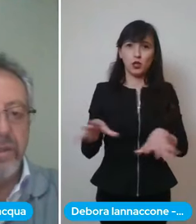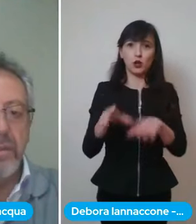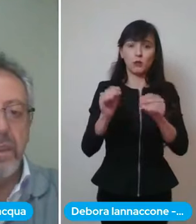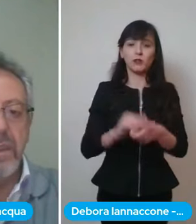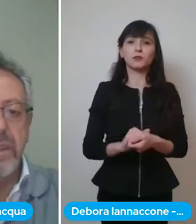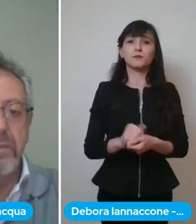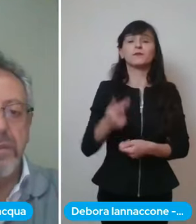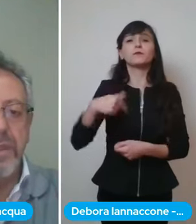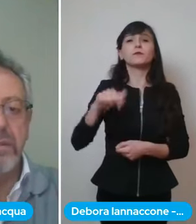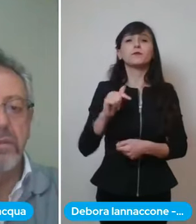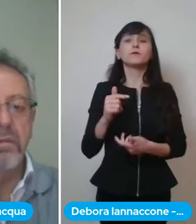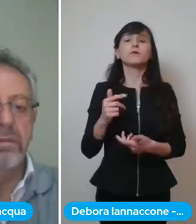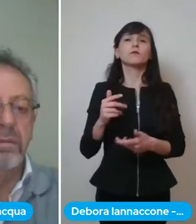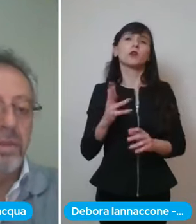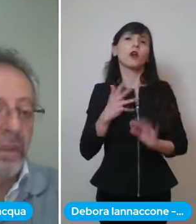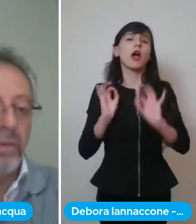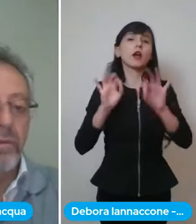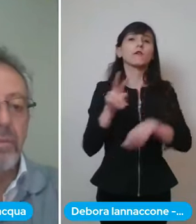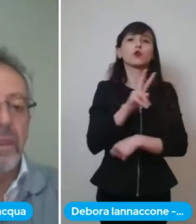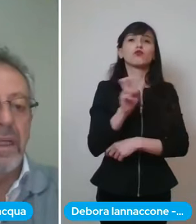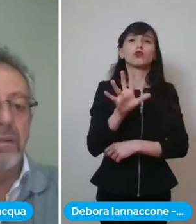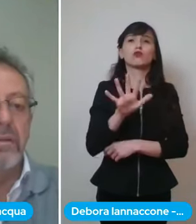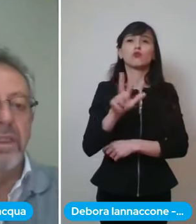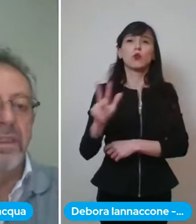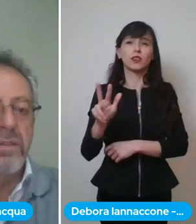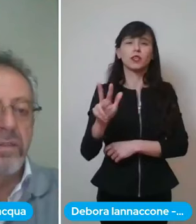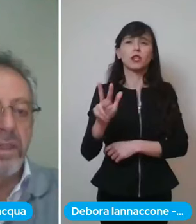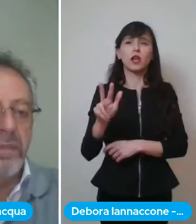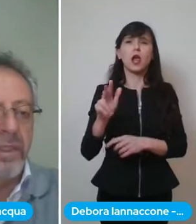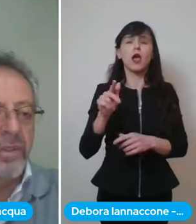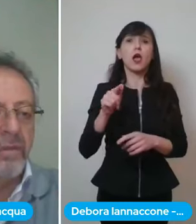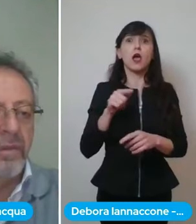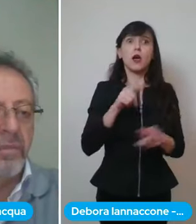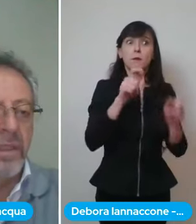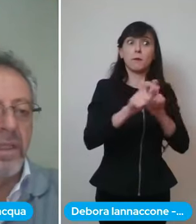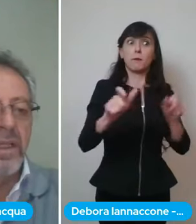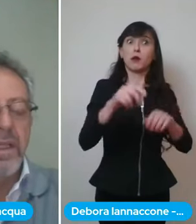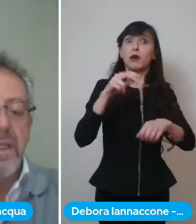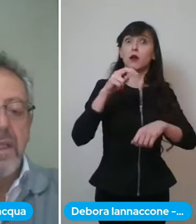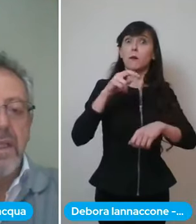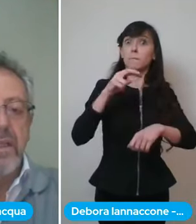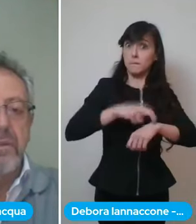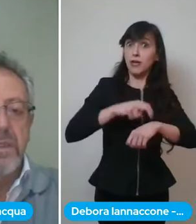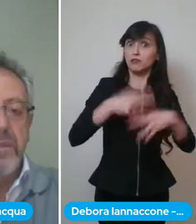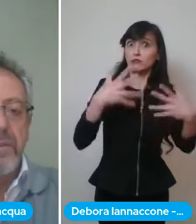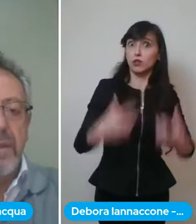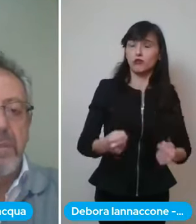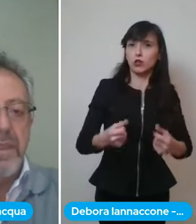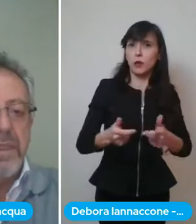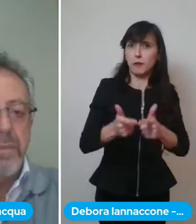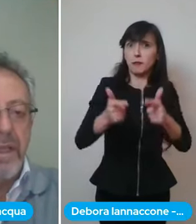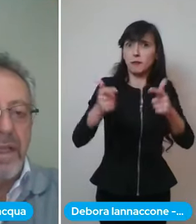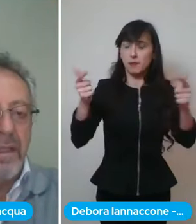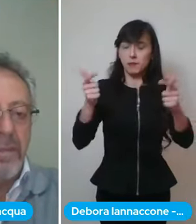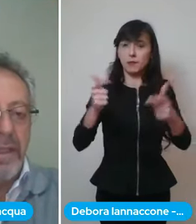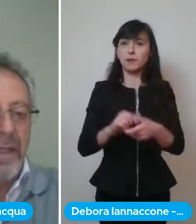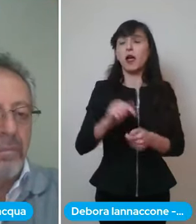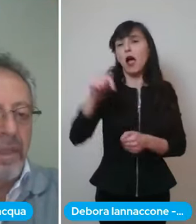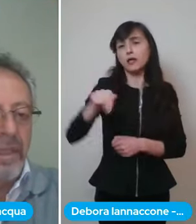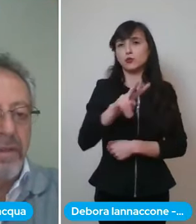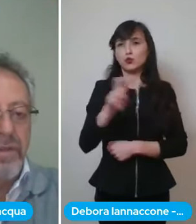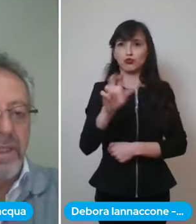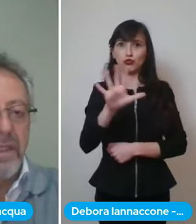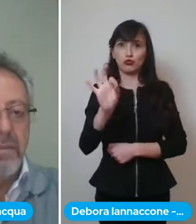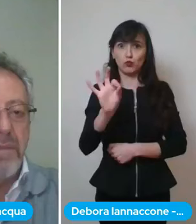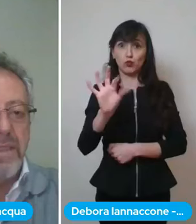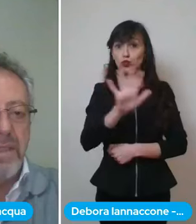253, 200 e stanno ancora aumentando le attenzioni di medici di famiglia e questo ci fa bene sperare per la